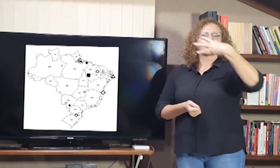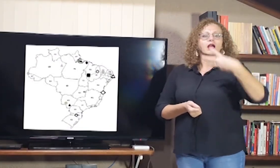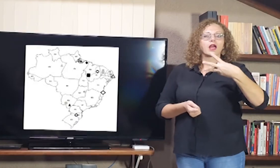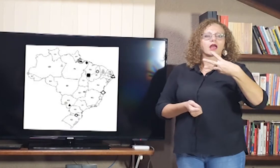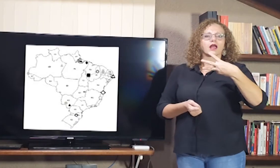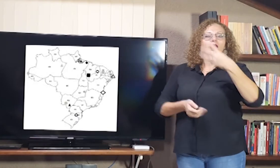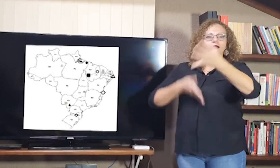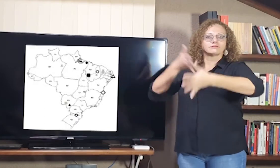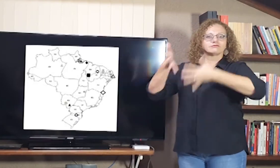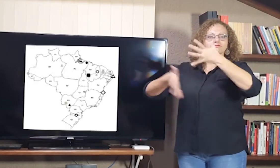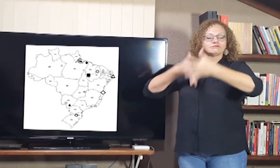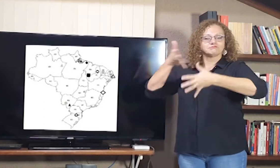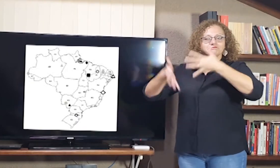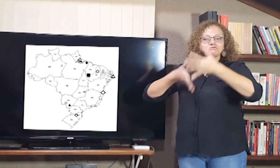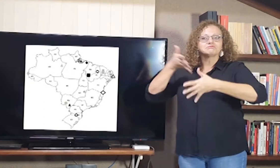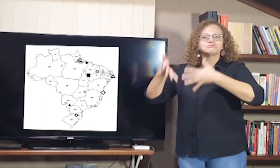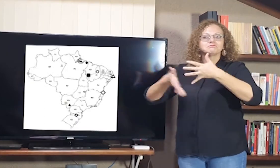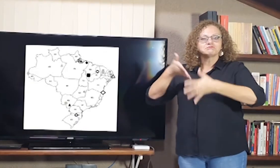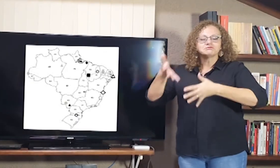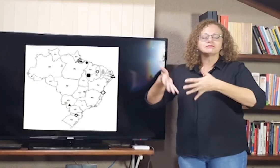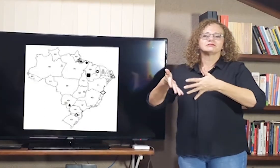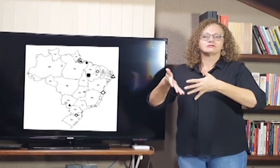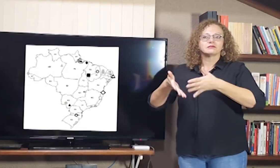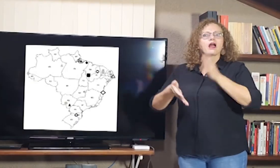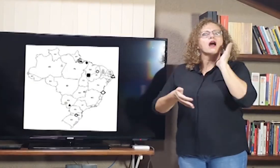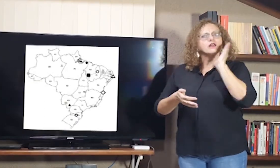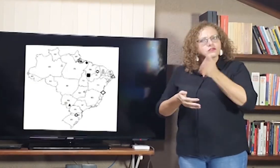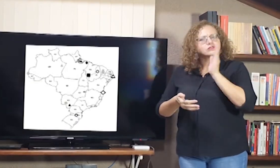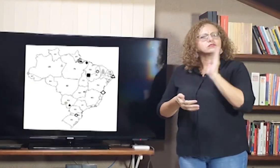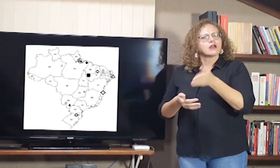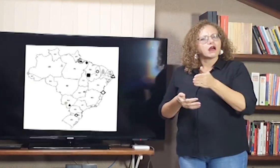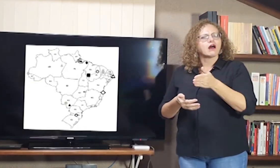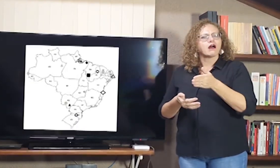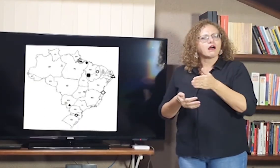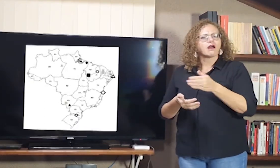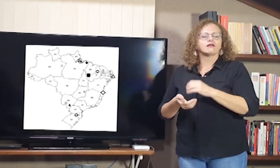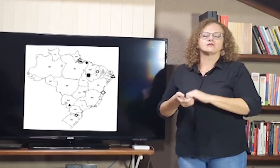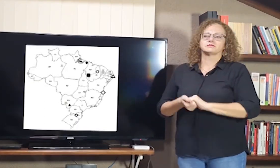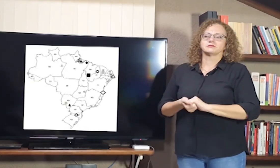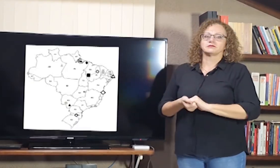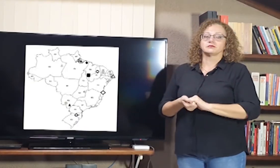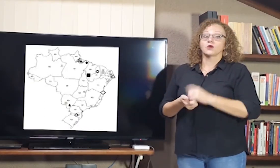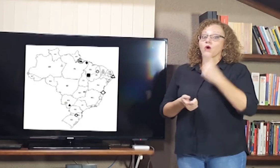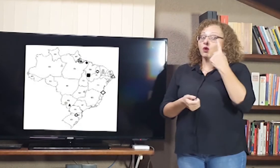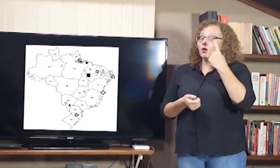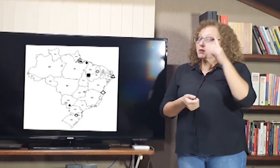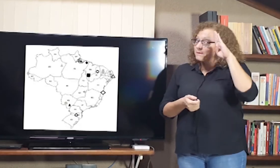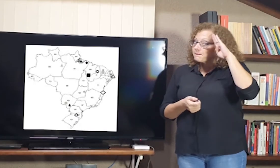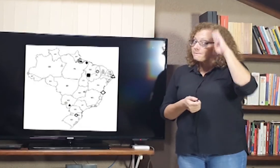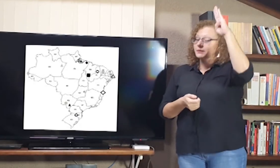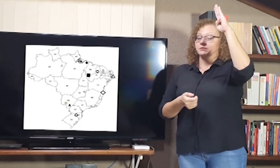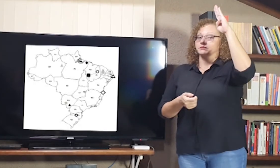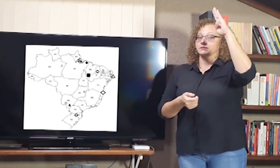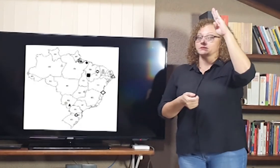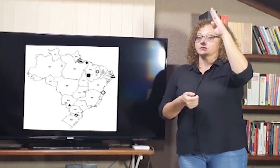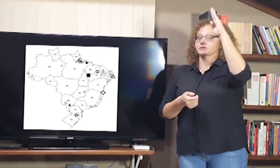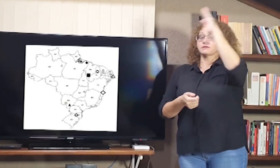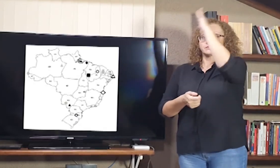Aqui no Brasil, nós temos três línguas de sinais, que já foram encontradas. Nós temos uma que é